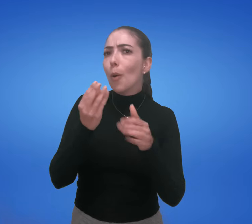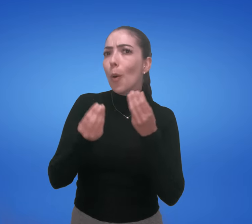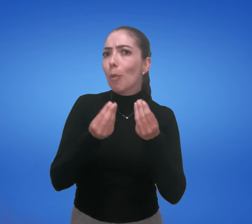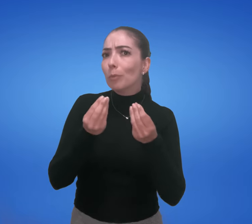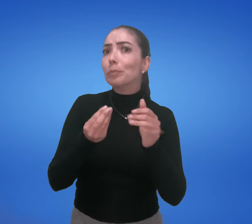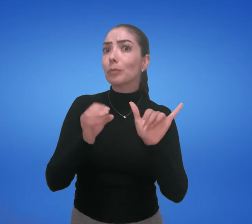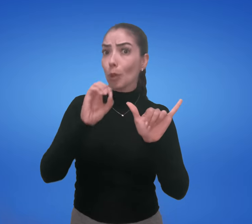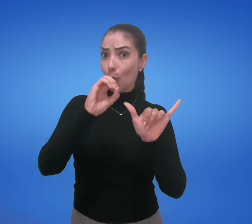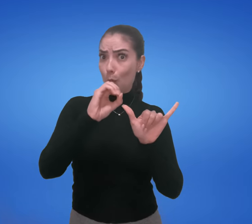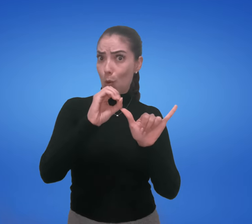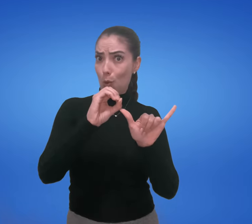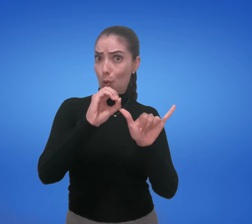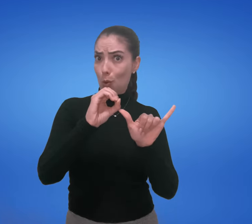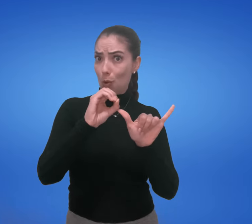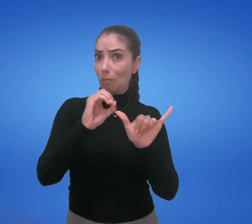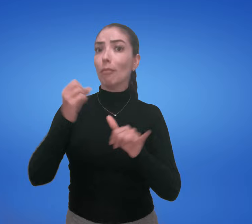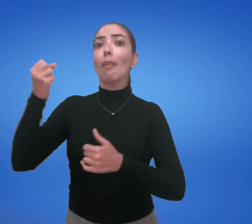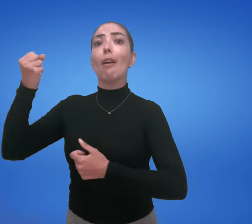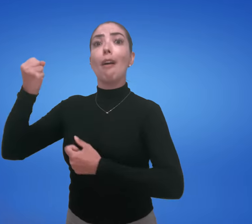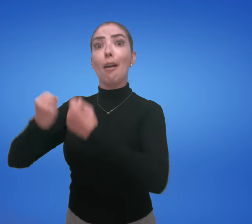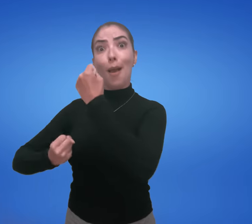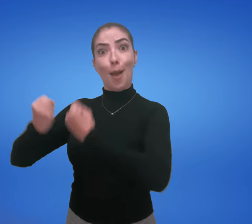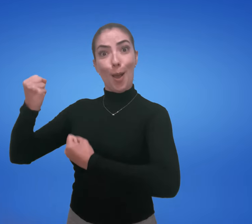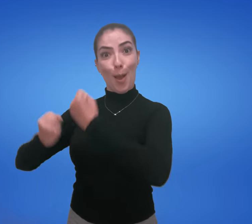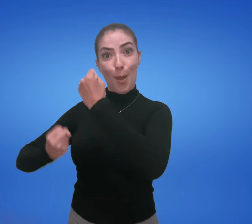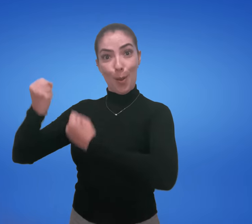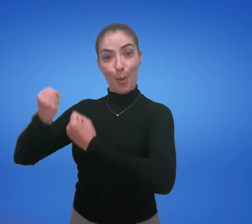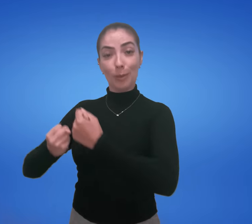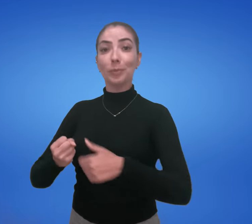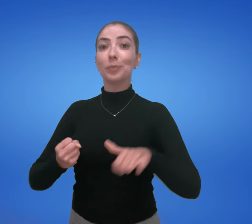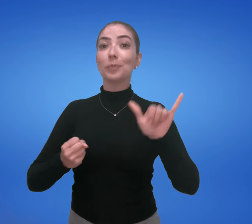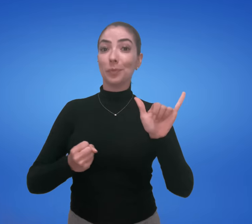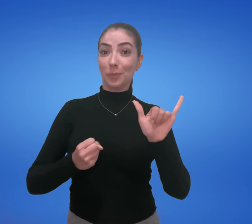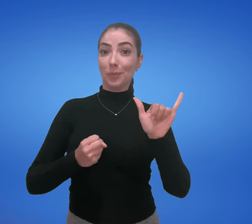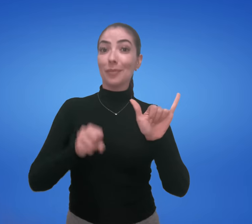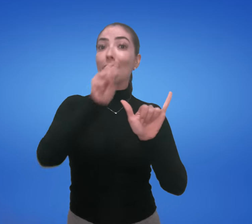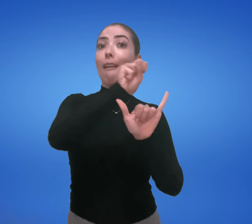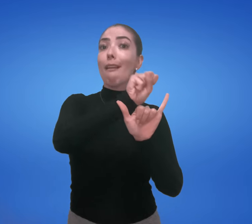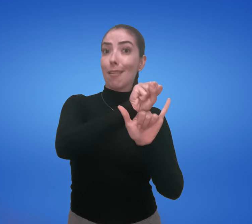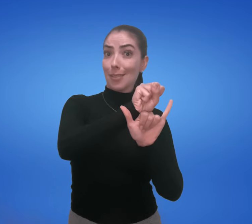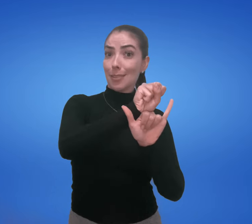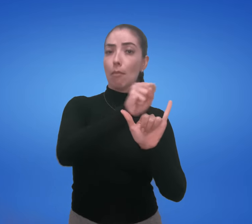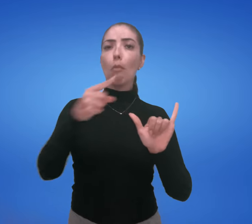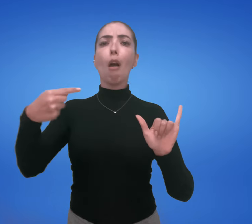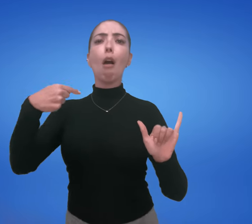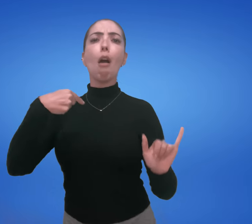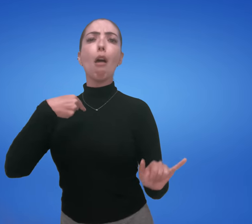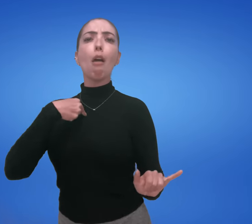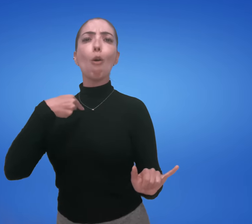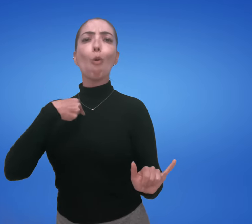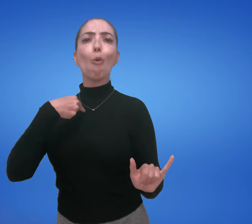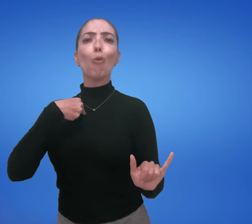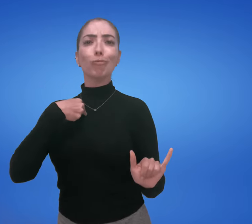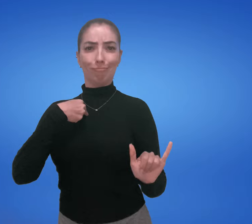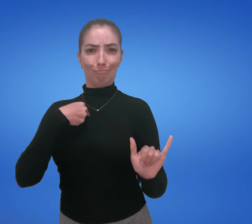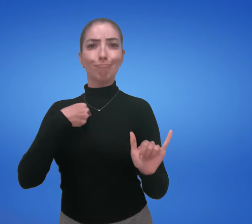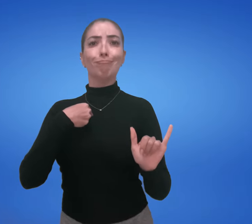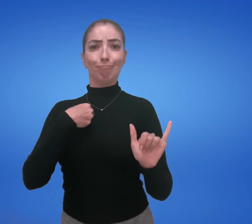O objeto seria o carro. O sujeito, eu. E o